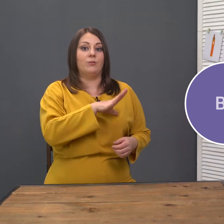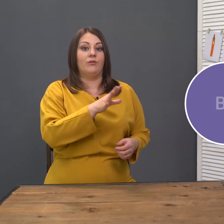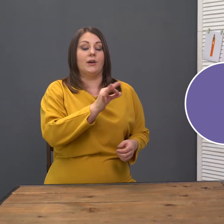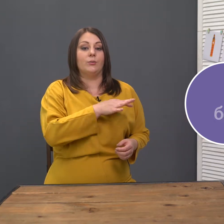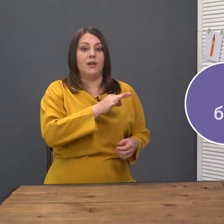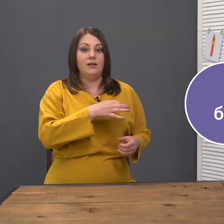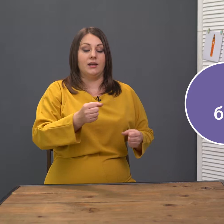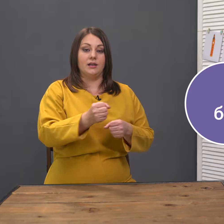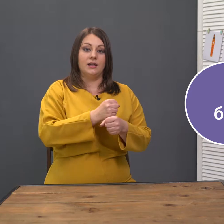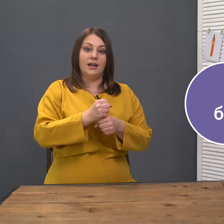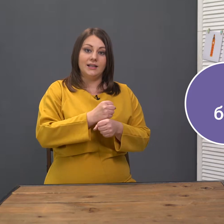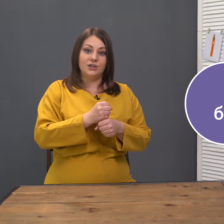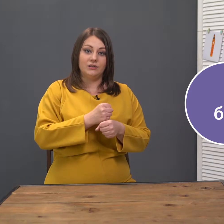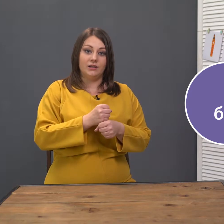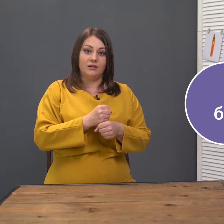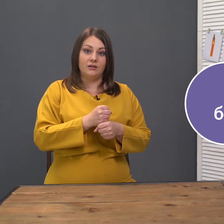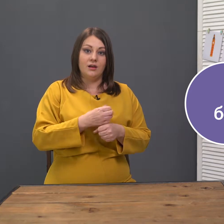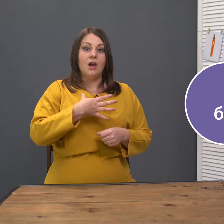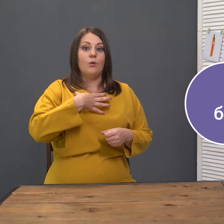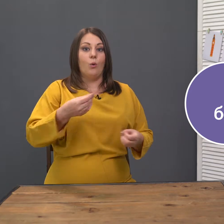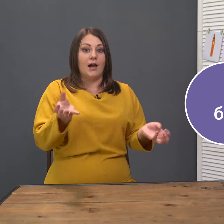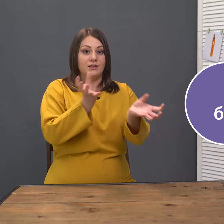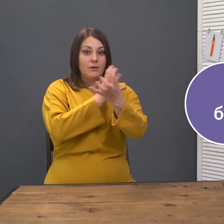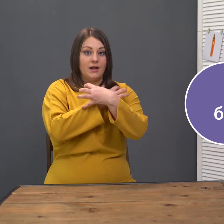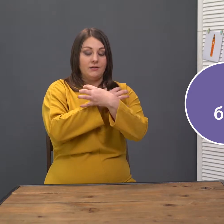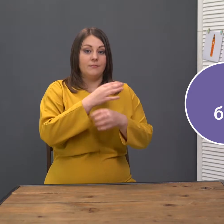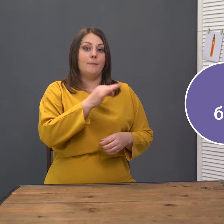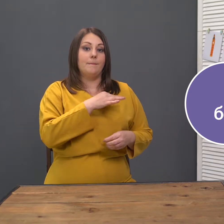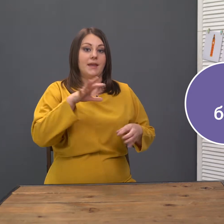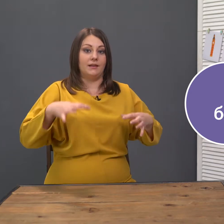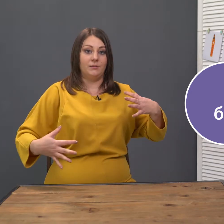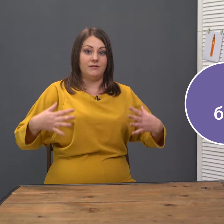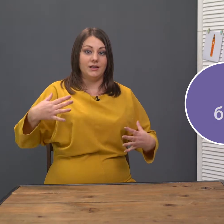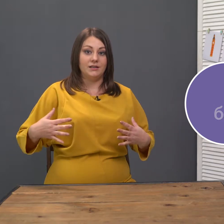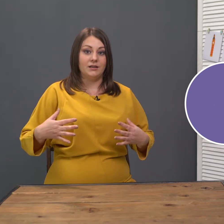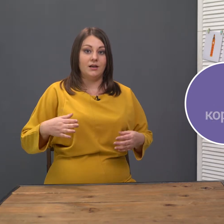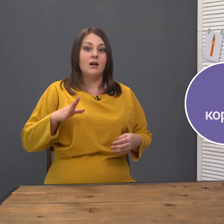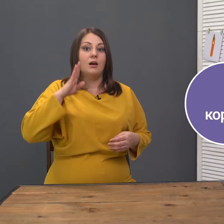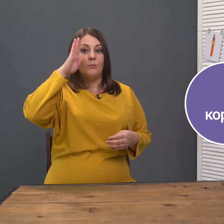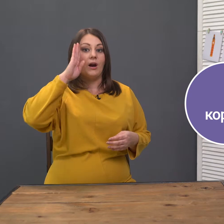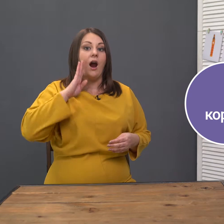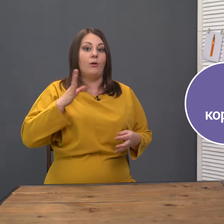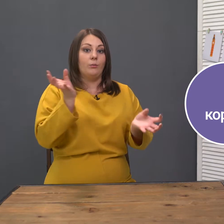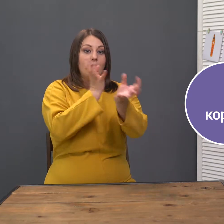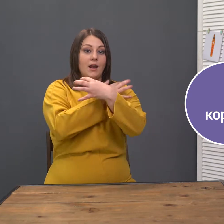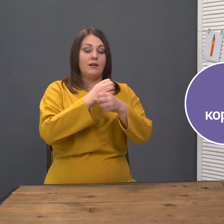бывают белые и коричневые. Уайт бэр. Белый медведь. Браун бэр.